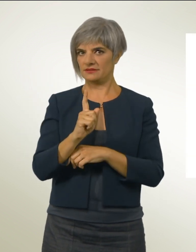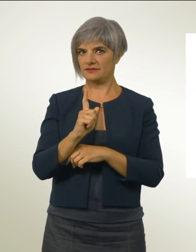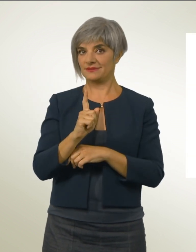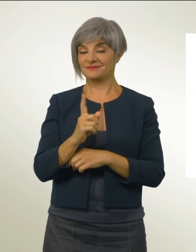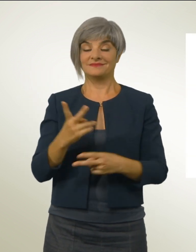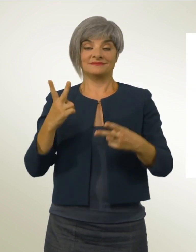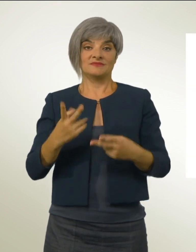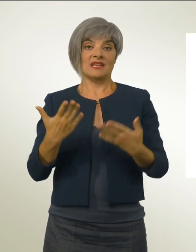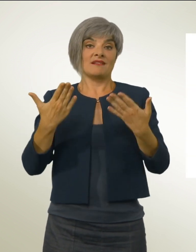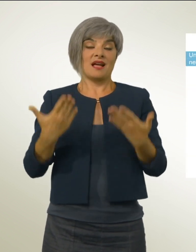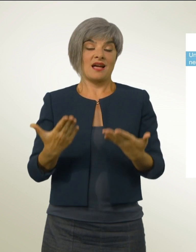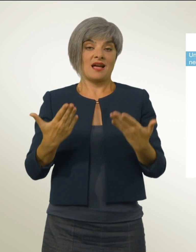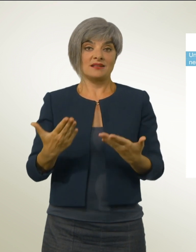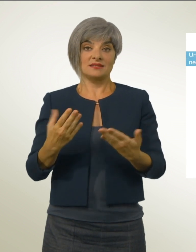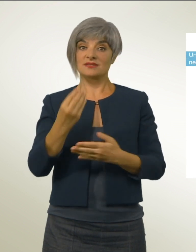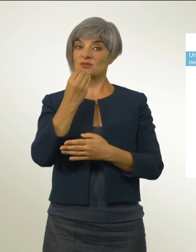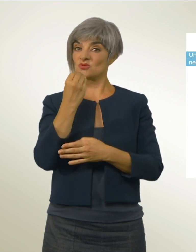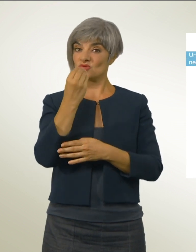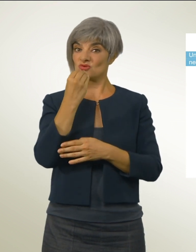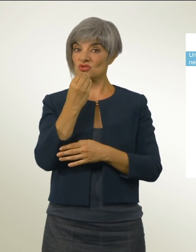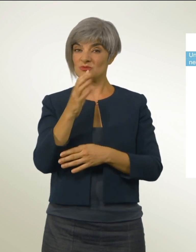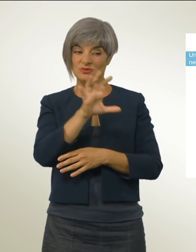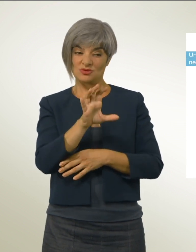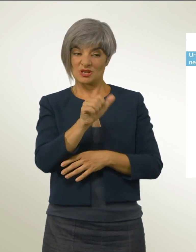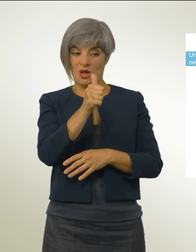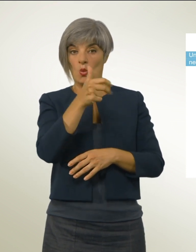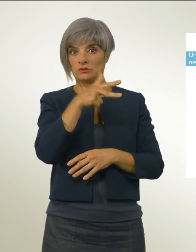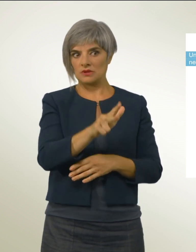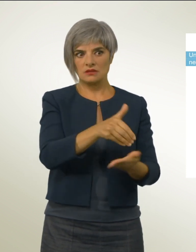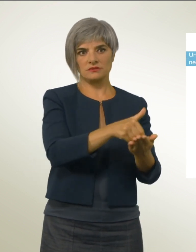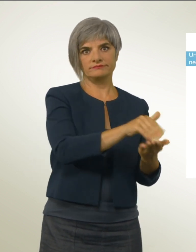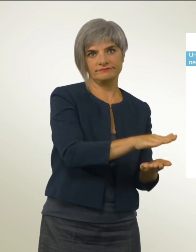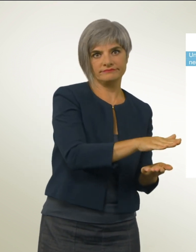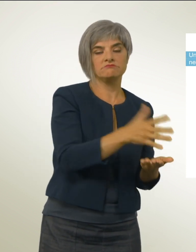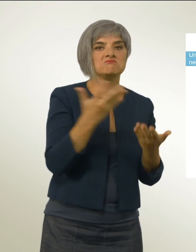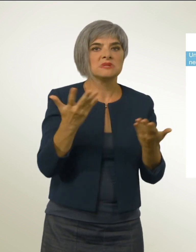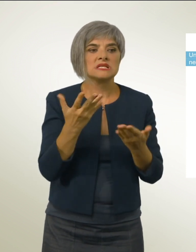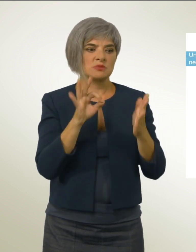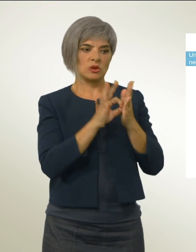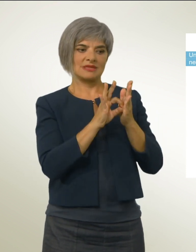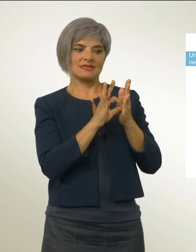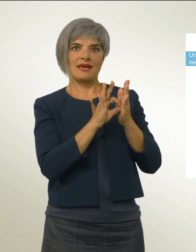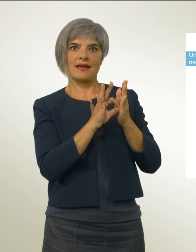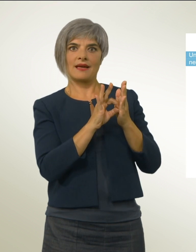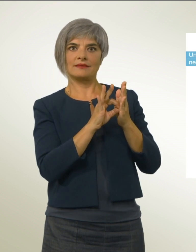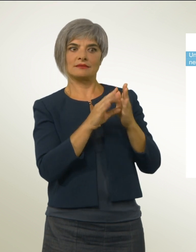un terzo degli alimenti viene gettato, ad esempio a causa delle date di scadenza troppo brevi o perché spesso i prodotti